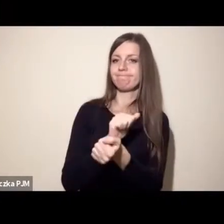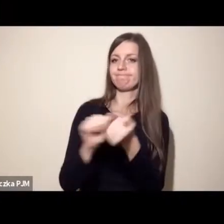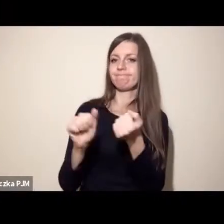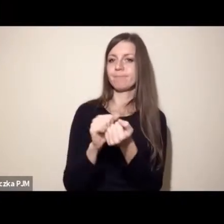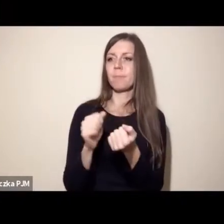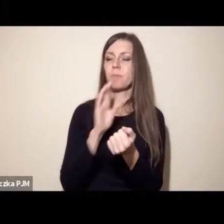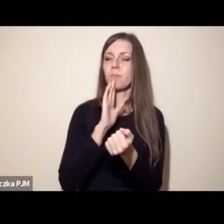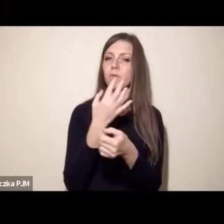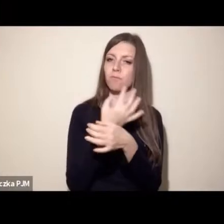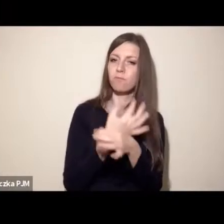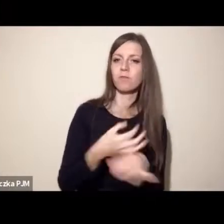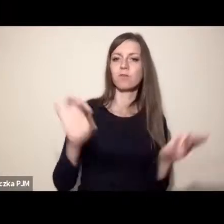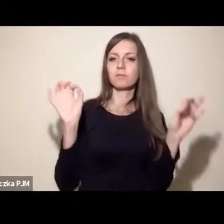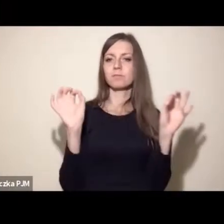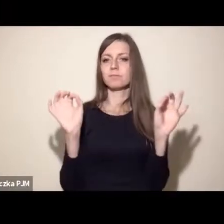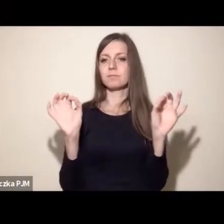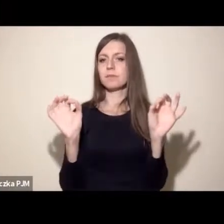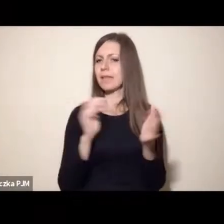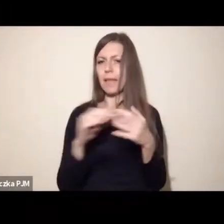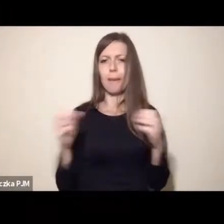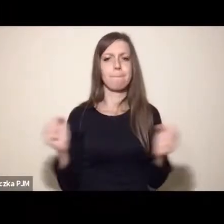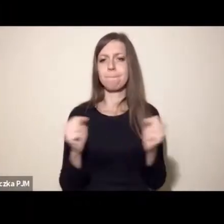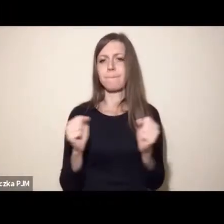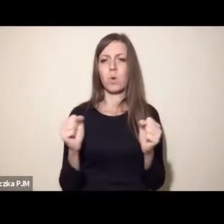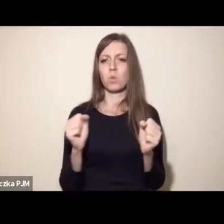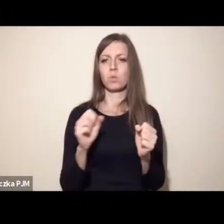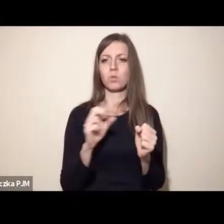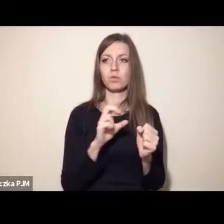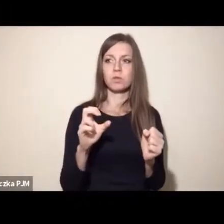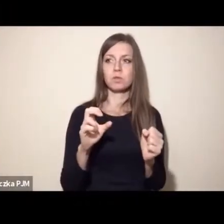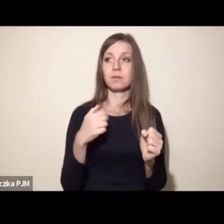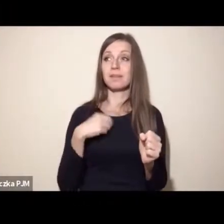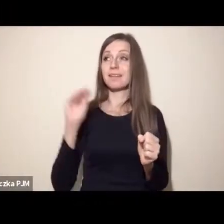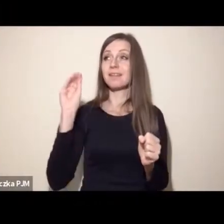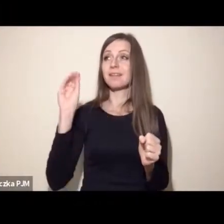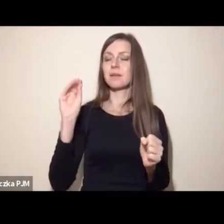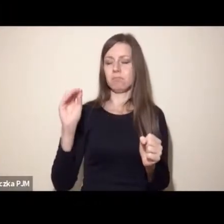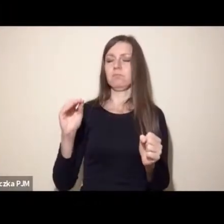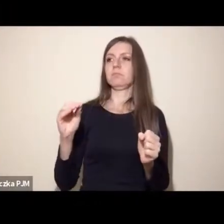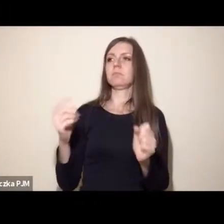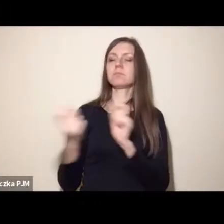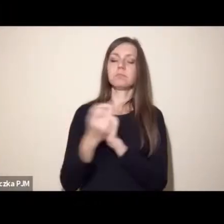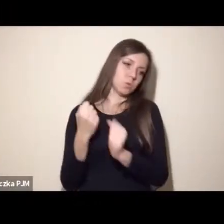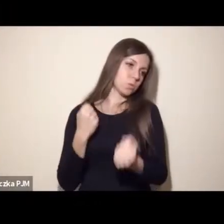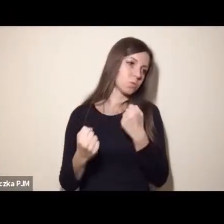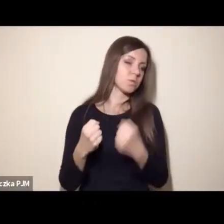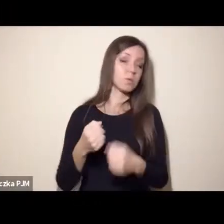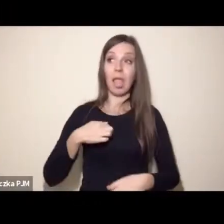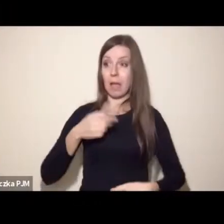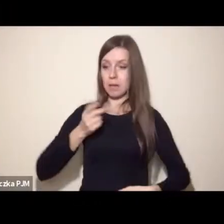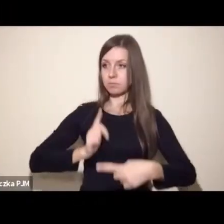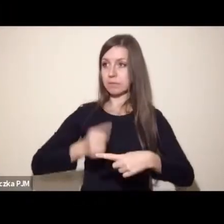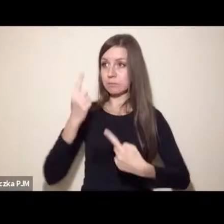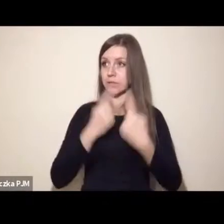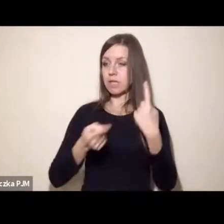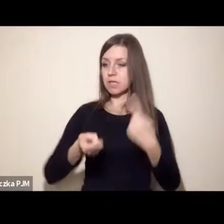wyzwolenia, bez strachu o to, czy może zabrzmimy radykalnie, czy nie, bo